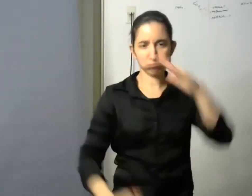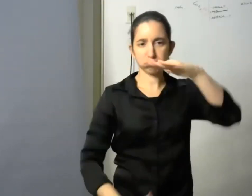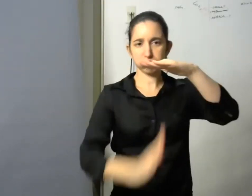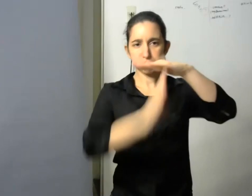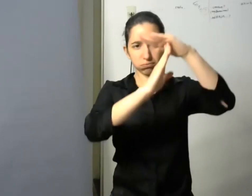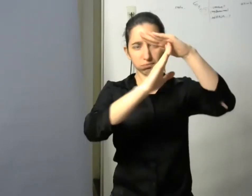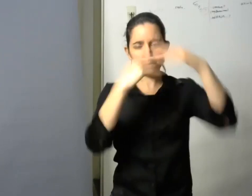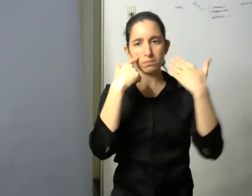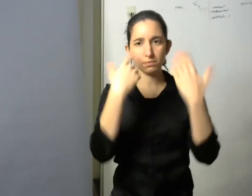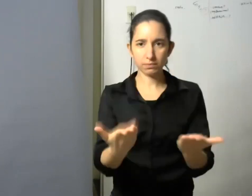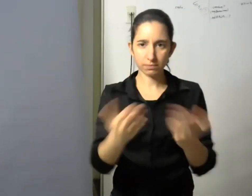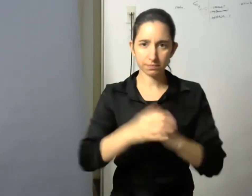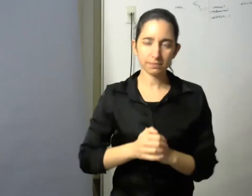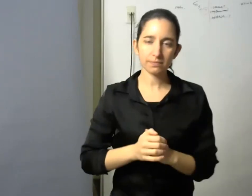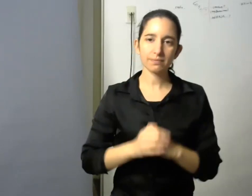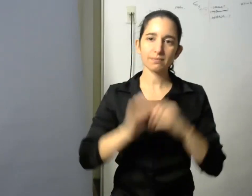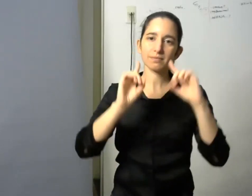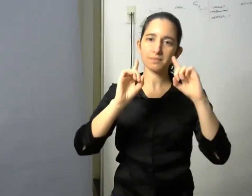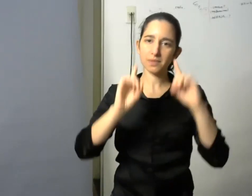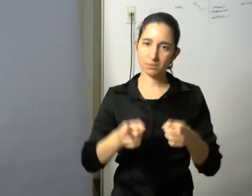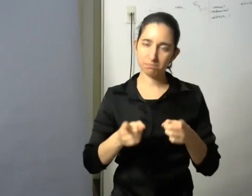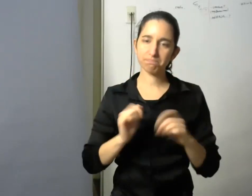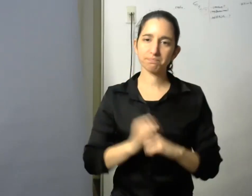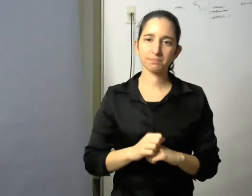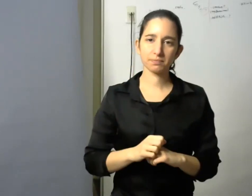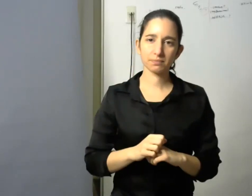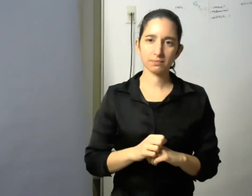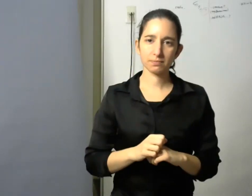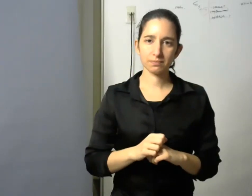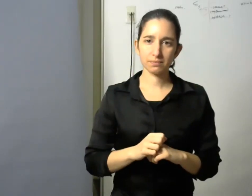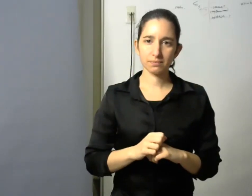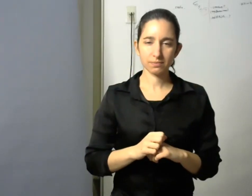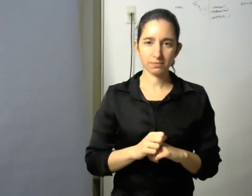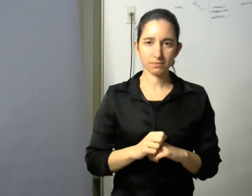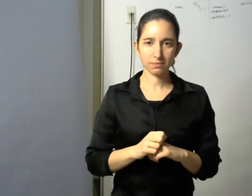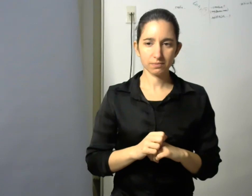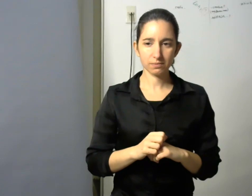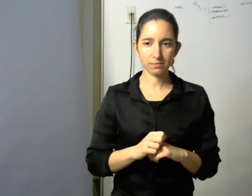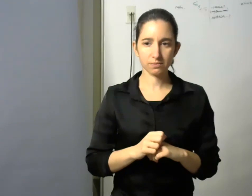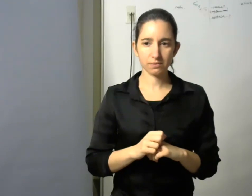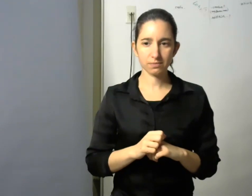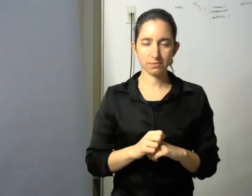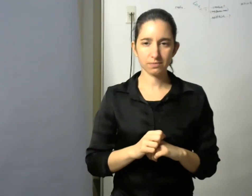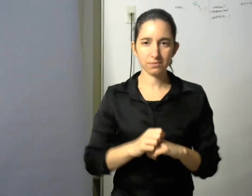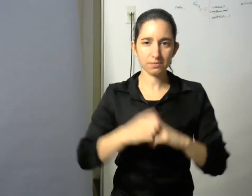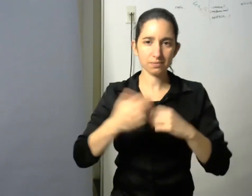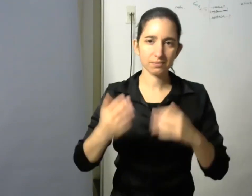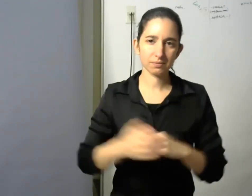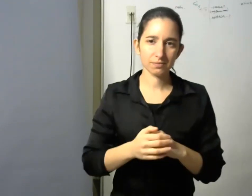y en particular me parece que en cuanto a lo que a mí me tocó aportar este